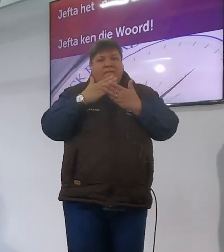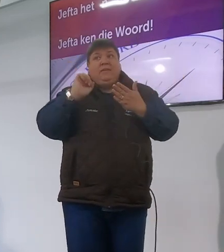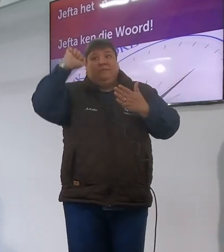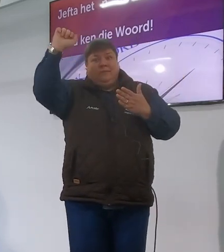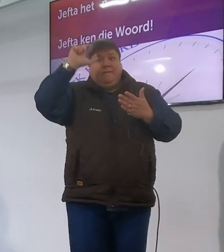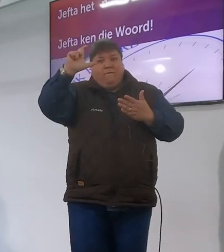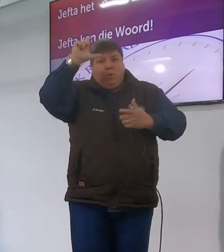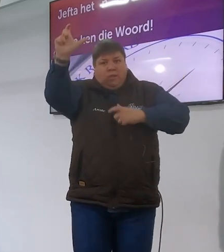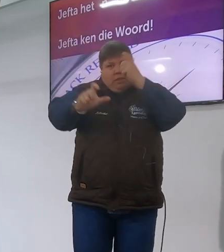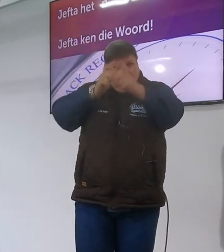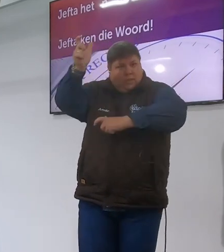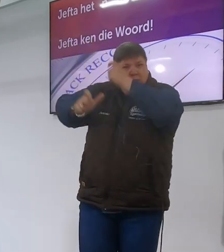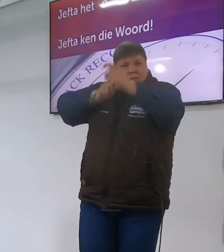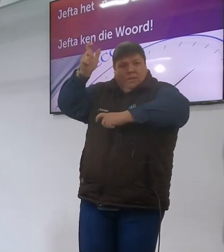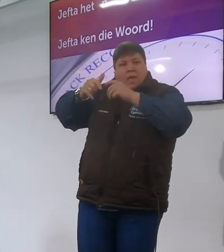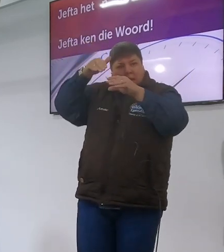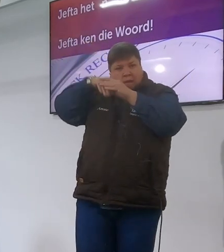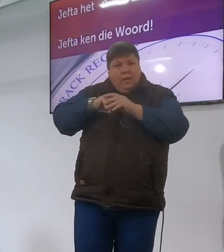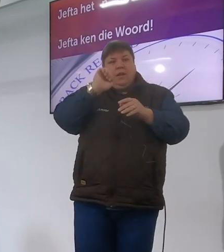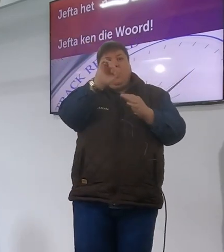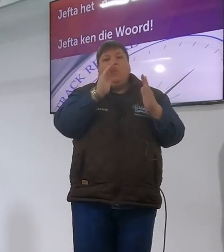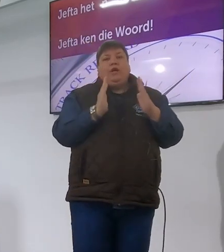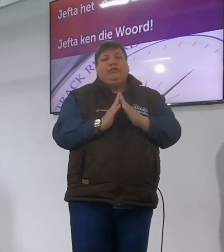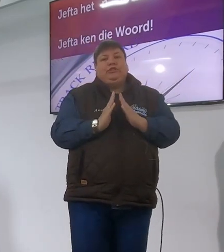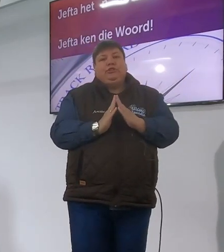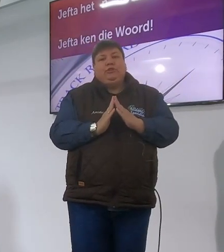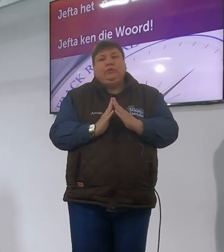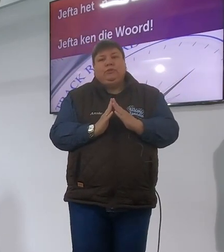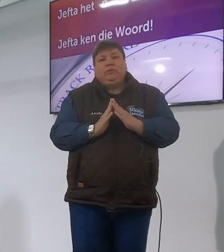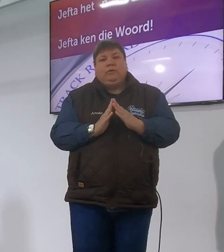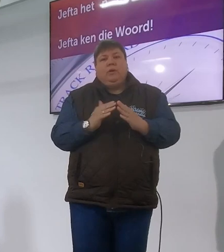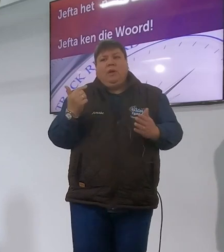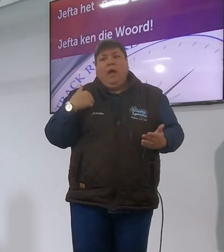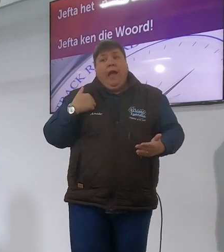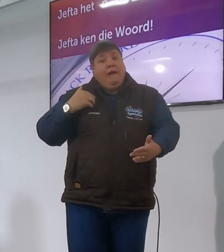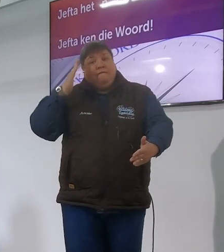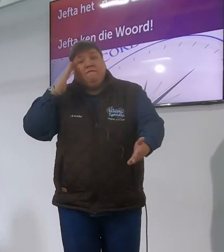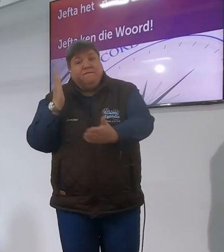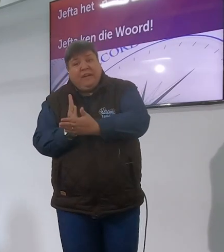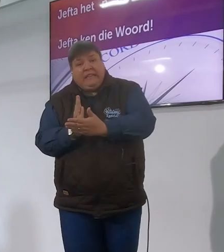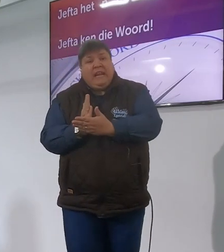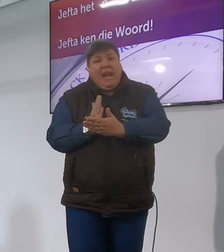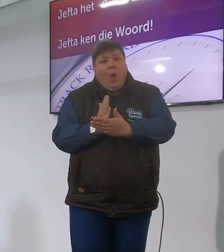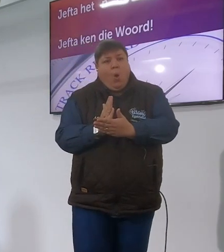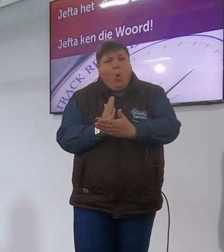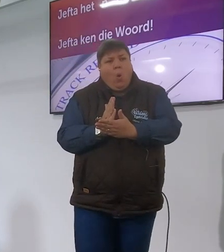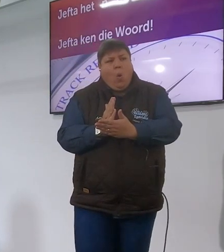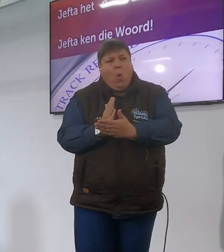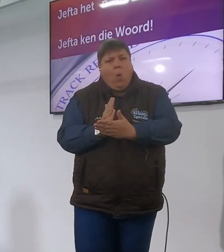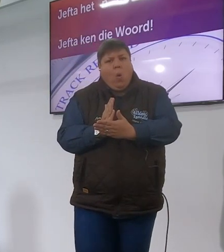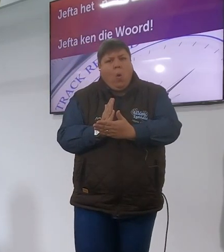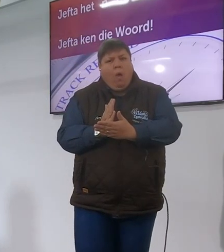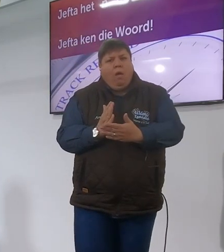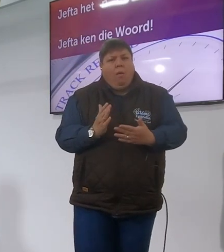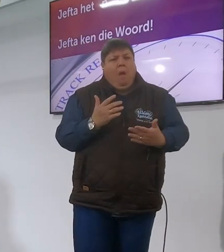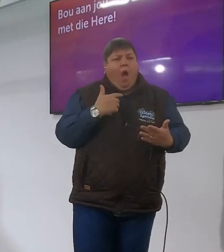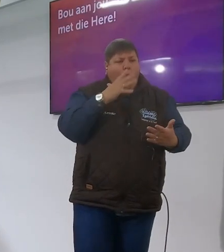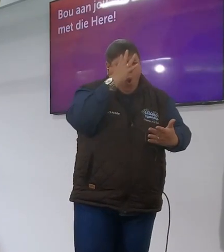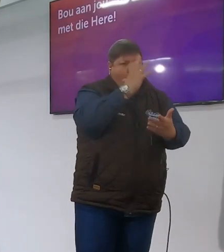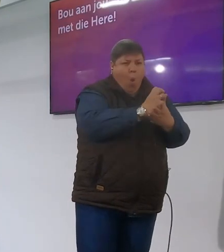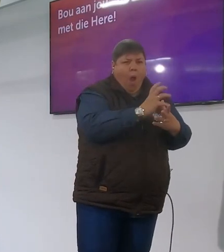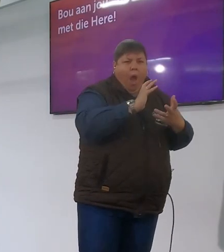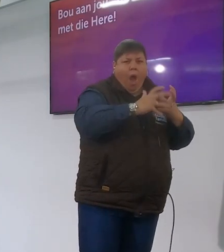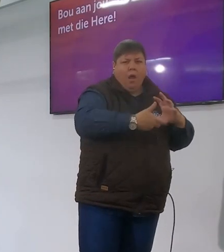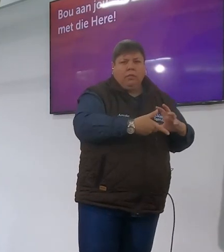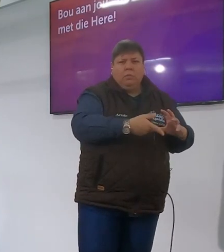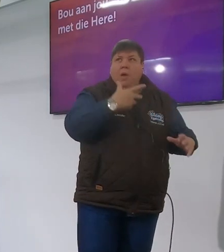inbring anders dan staan jy buitenkant as nie die storm en kan nie sê ek vertrouw waarop vertrouw jy as ek nie my leven onder die rug volg jylle wat ek probeer sê en dis wat jy heeft daar